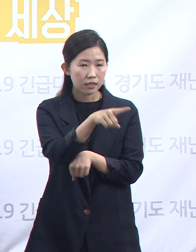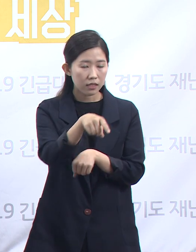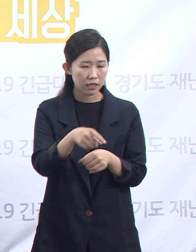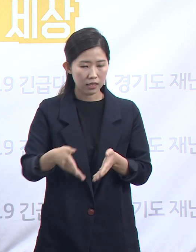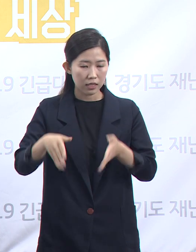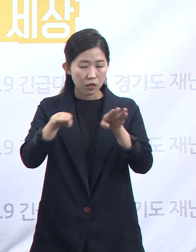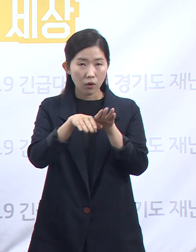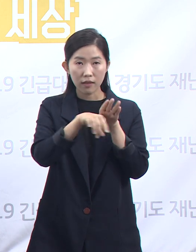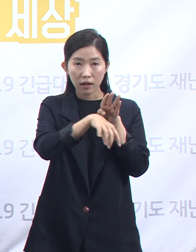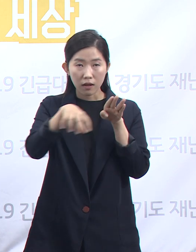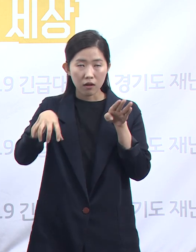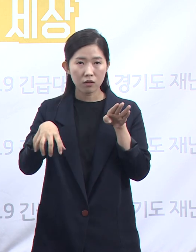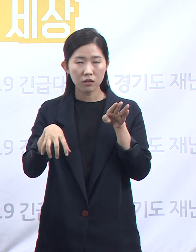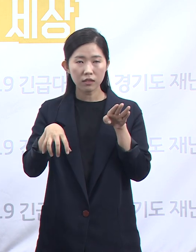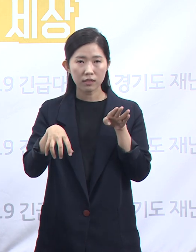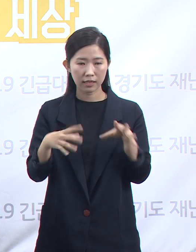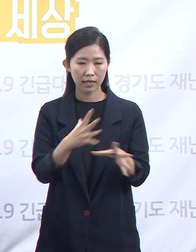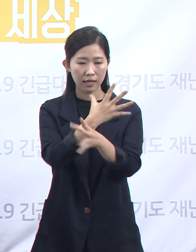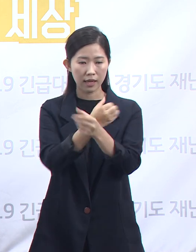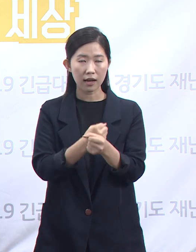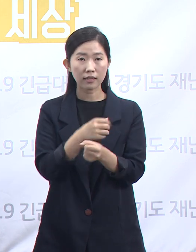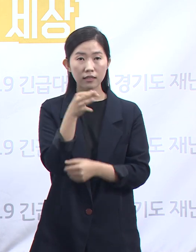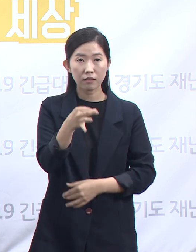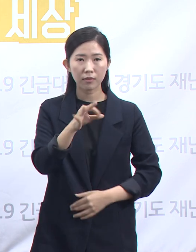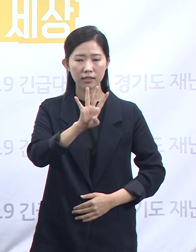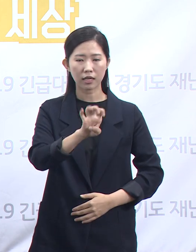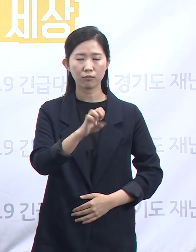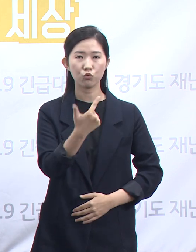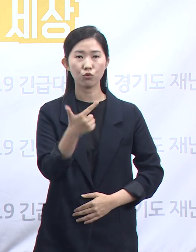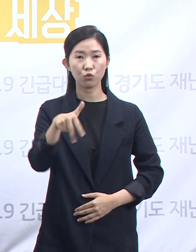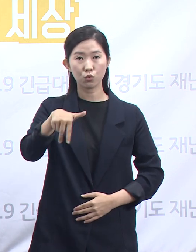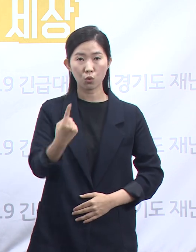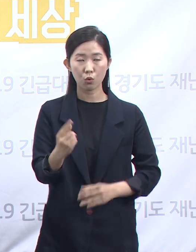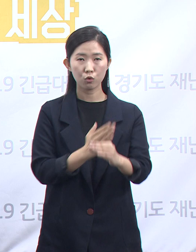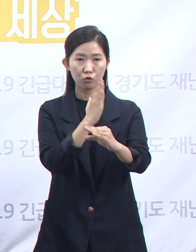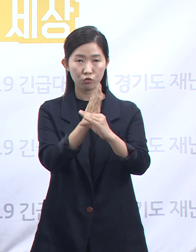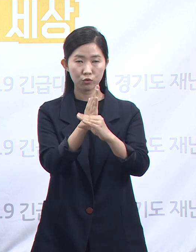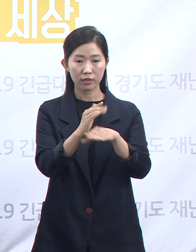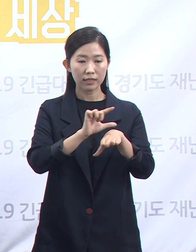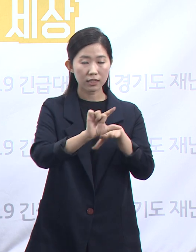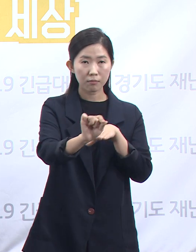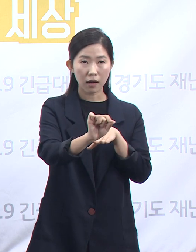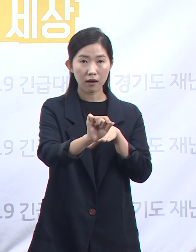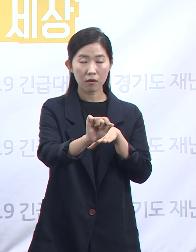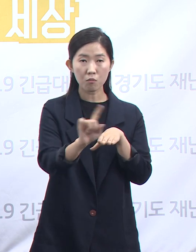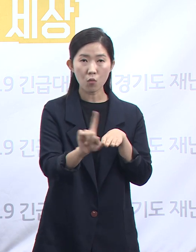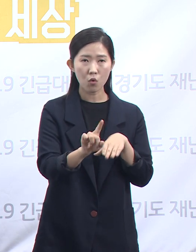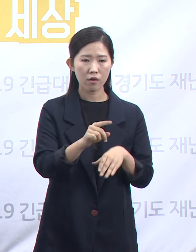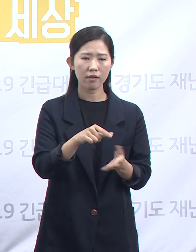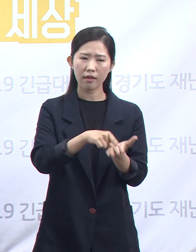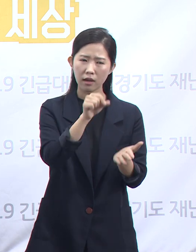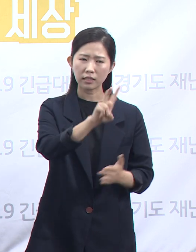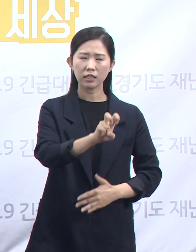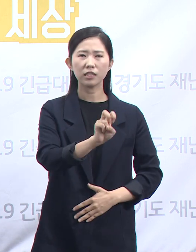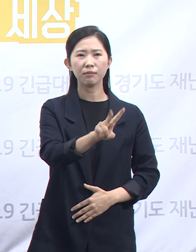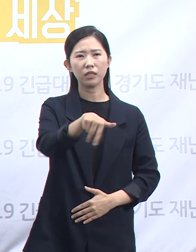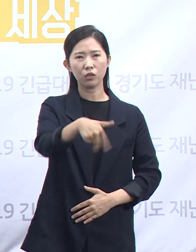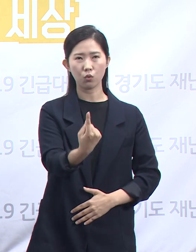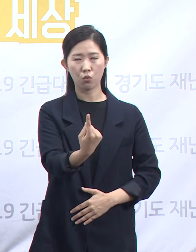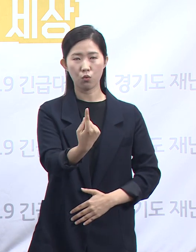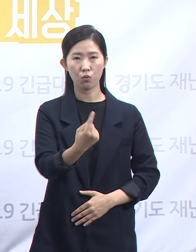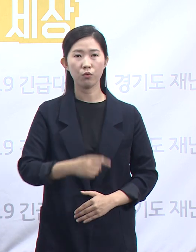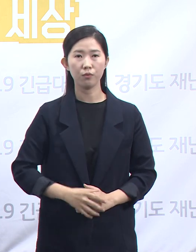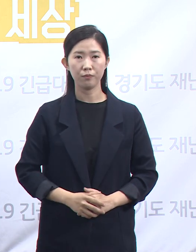46조 원 중 지방정부가 차지하는 비중은 47.2%인 약 22조 원에 달하고 있습니다.